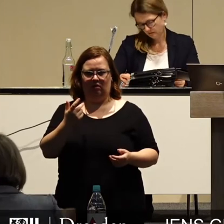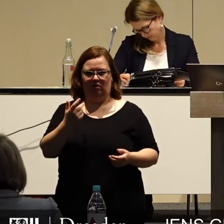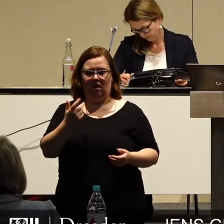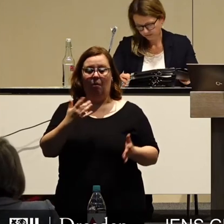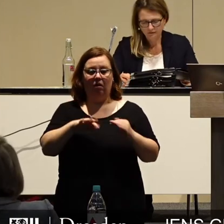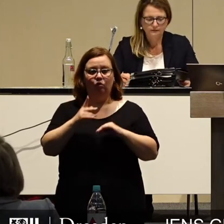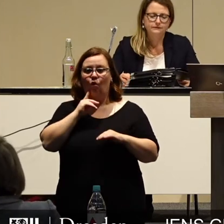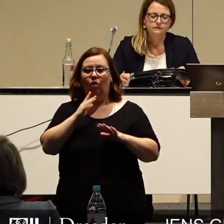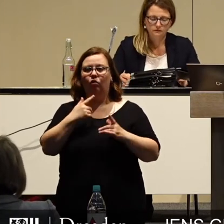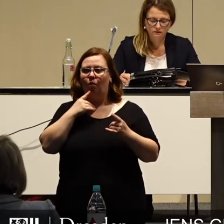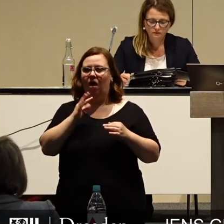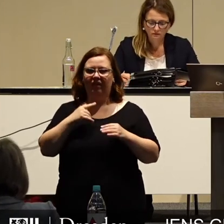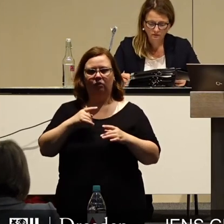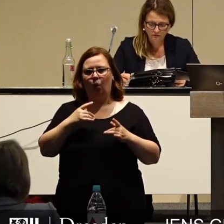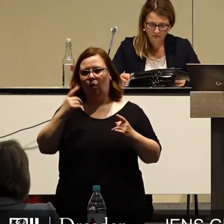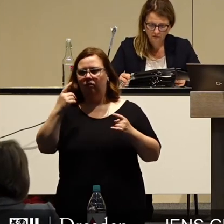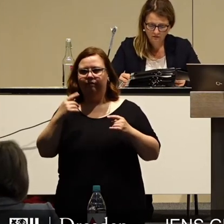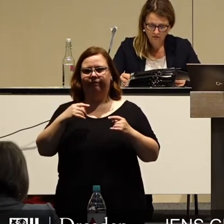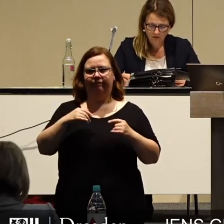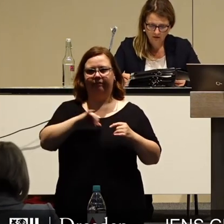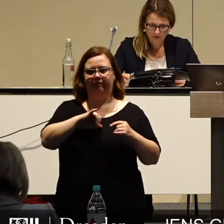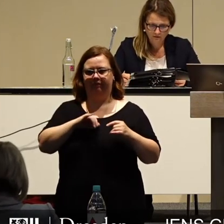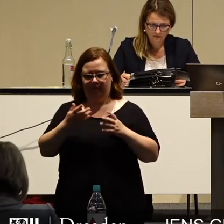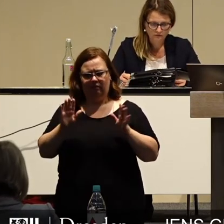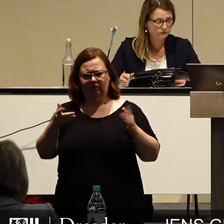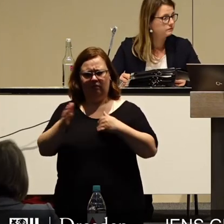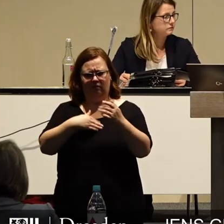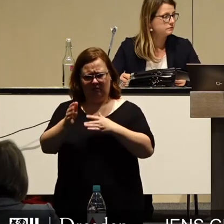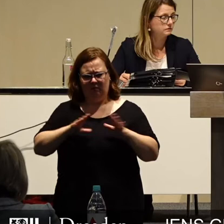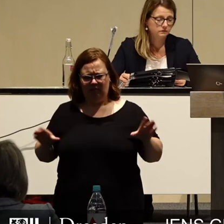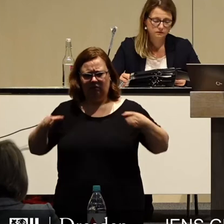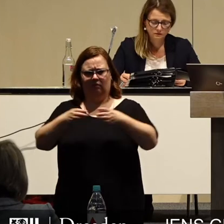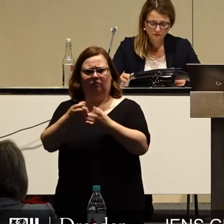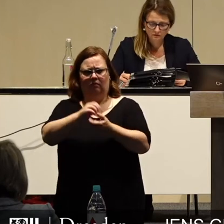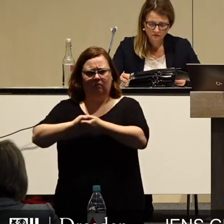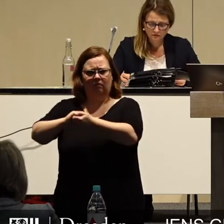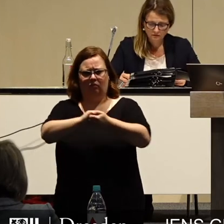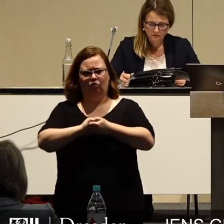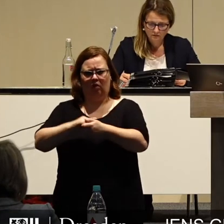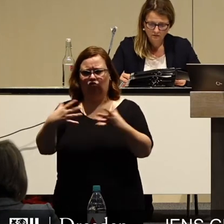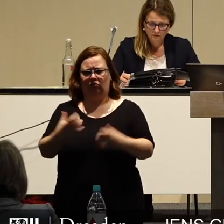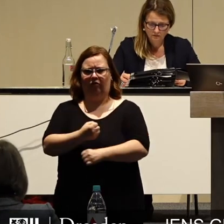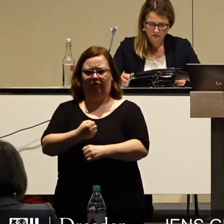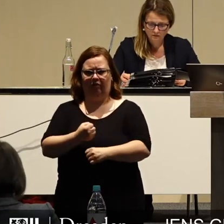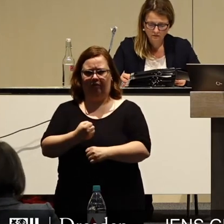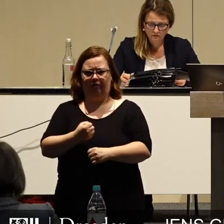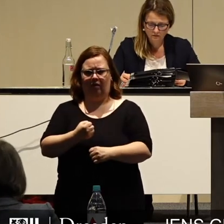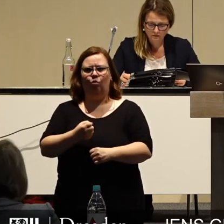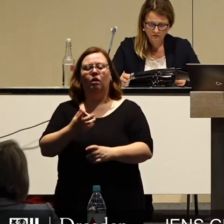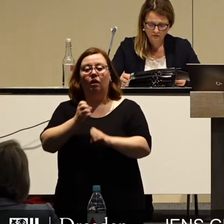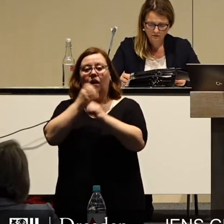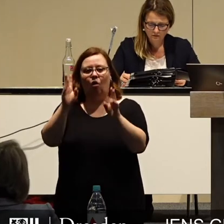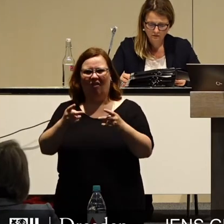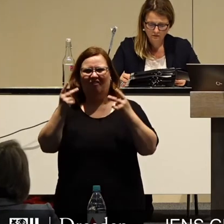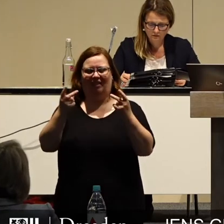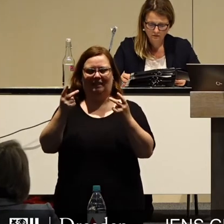ideologische Schranken, dann glaube ich, können wir diese schwierige Zeit auch überstehen. Herr Blödner hat gerade schon gesagt, wir müssen natürlich